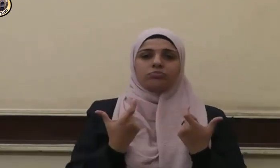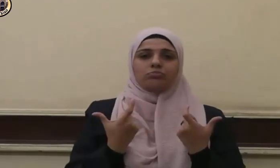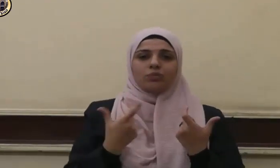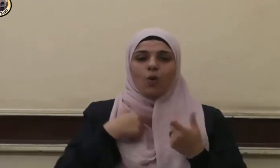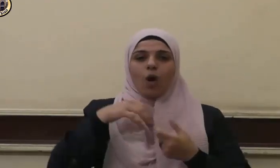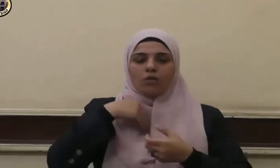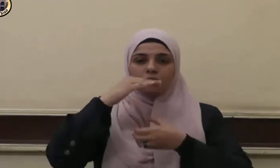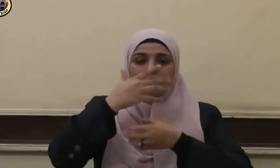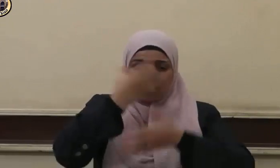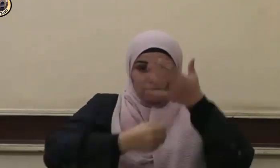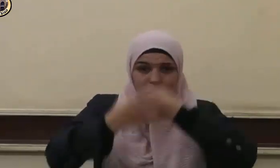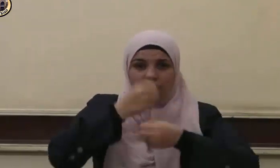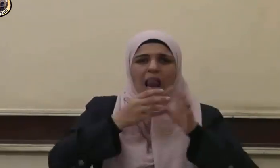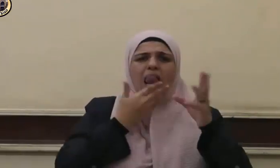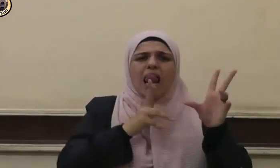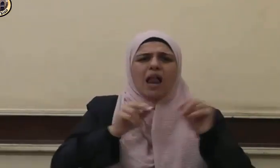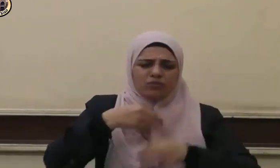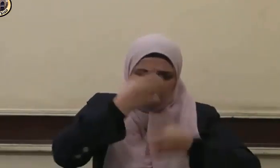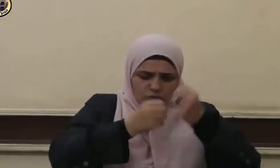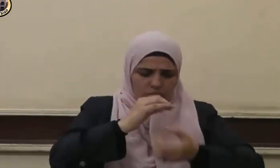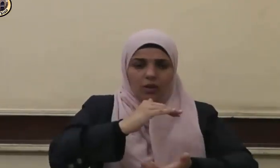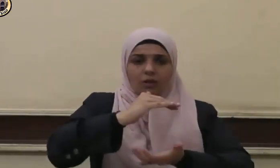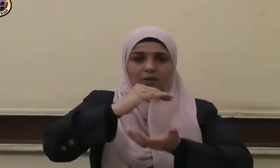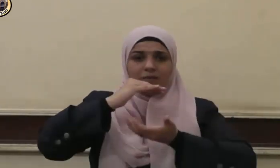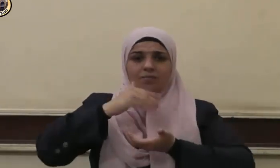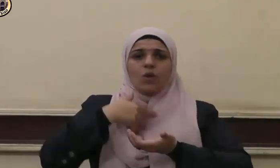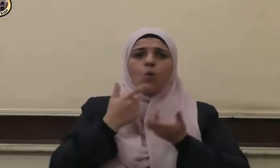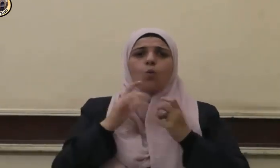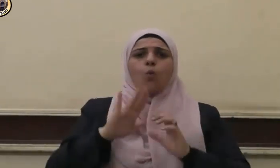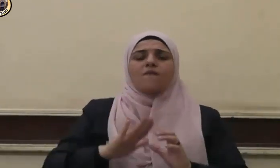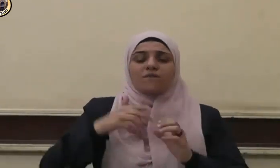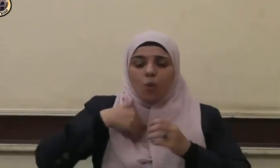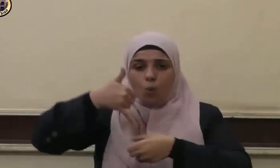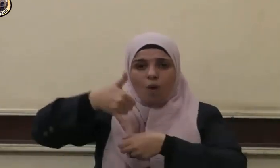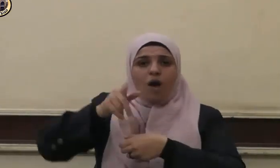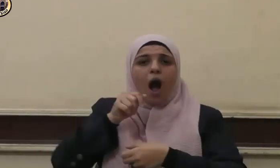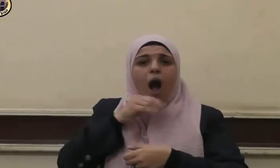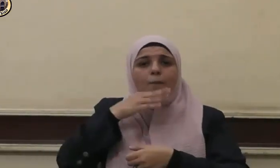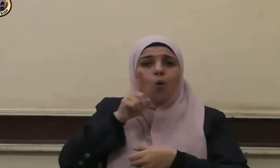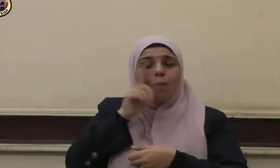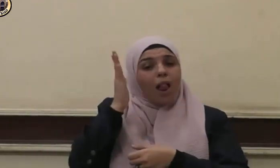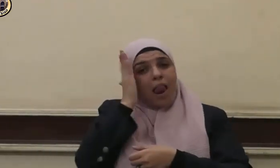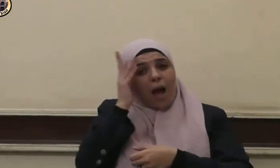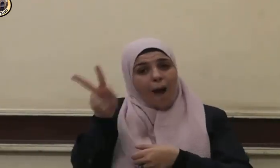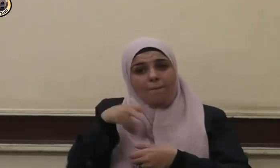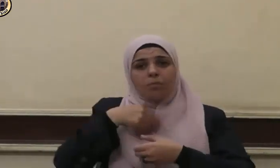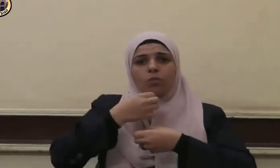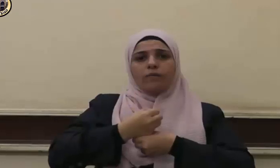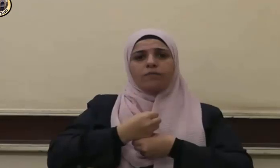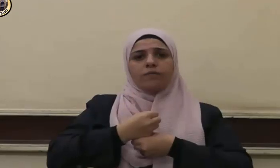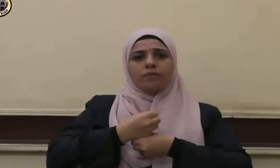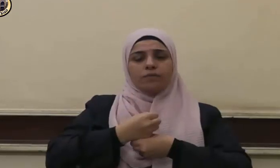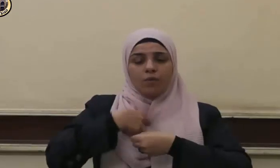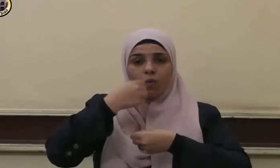فحلبت كما كنت أحلب فقمت عند رؤوسهما أكره أن